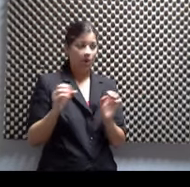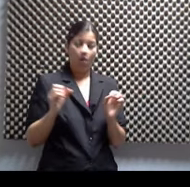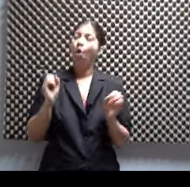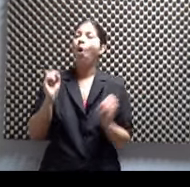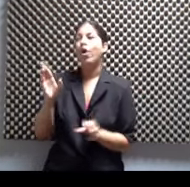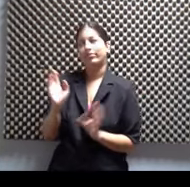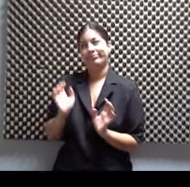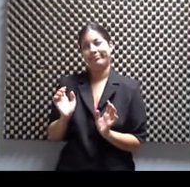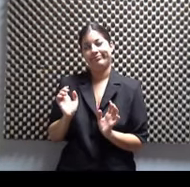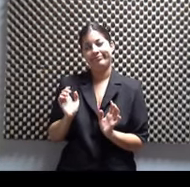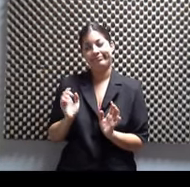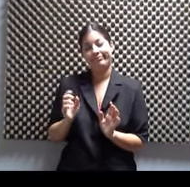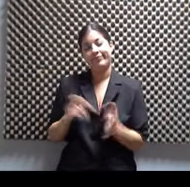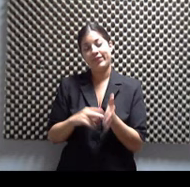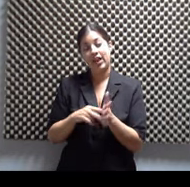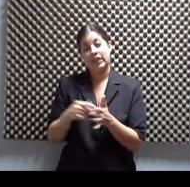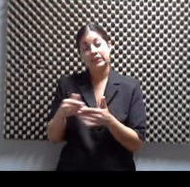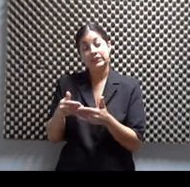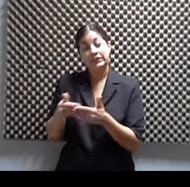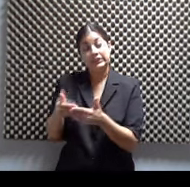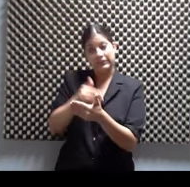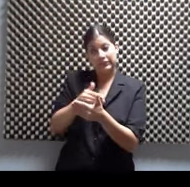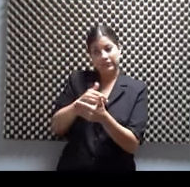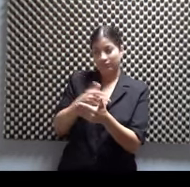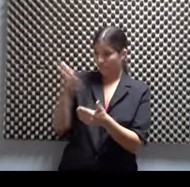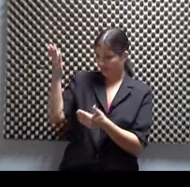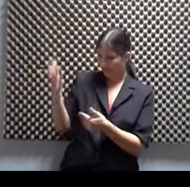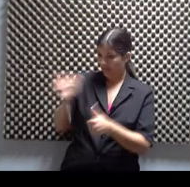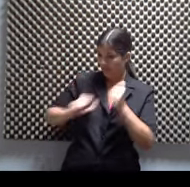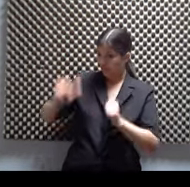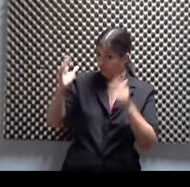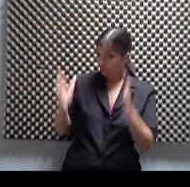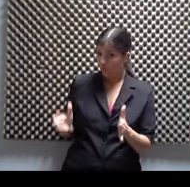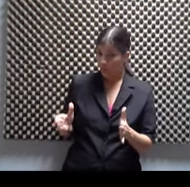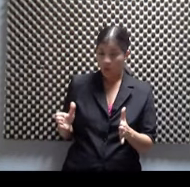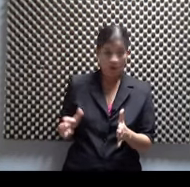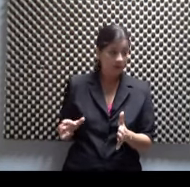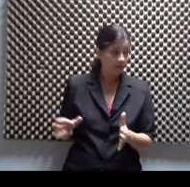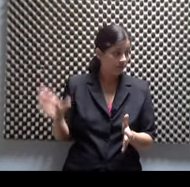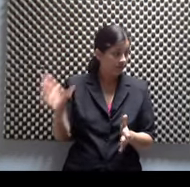para atrás, porque este dramaturgo tenía, búscame el múcaro por ahí. Ajá.